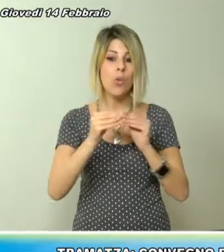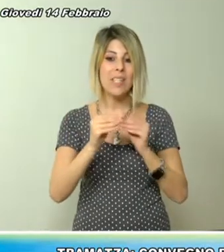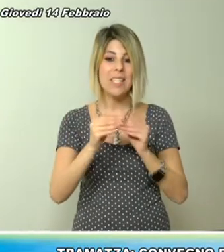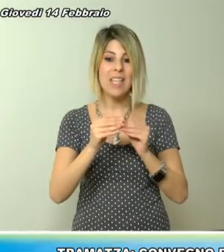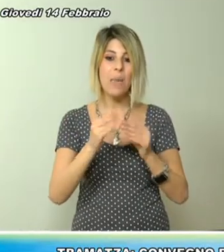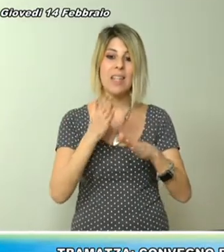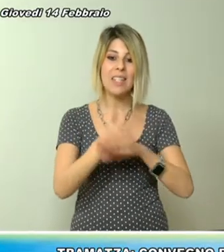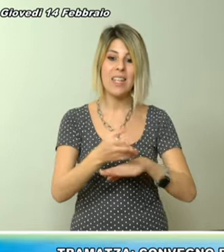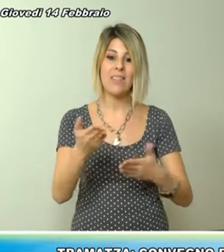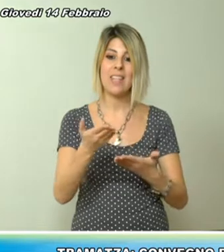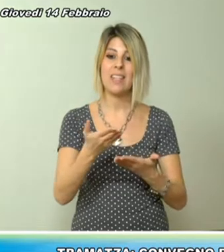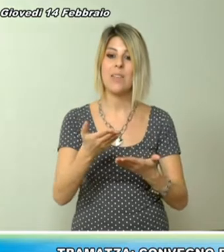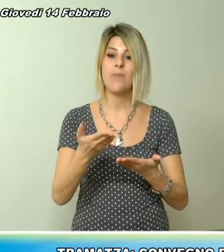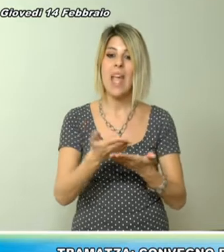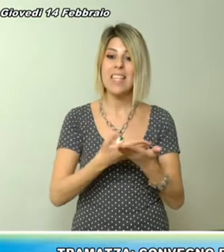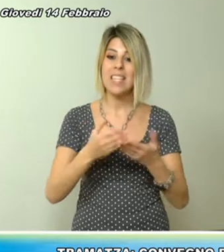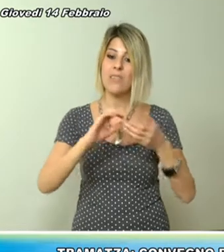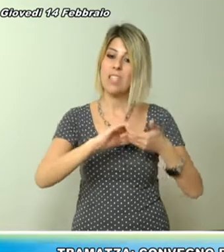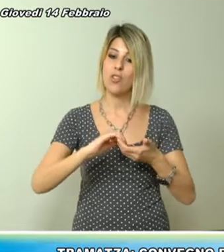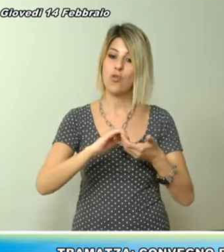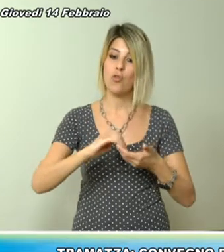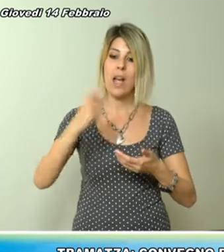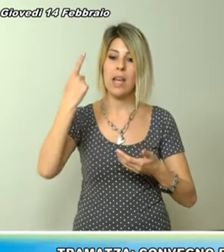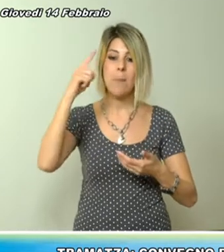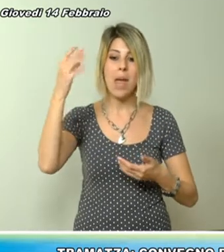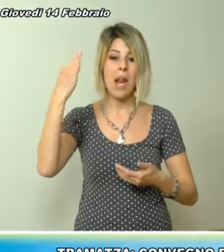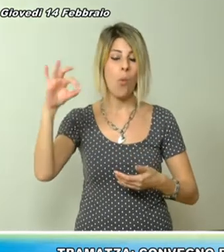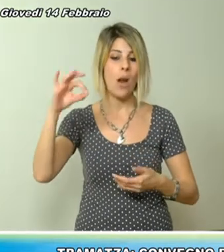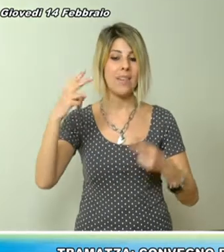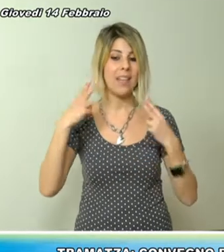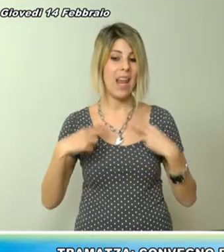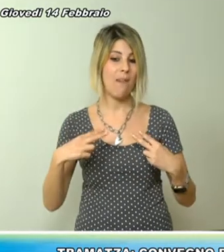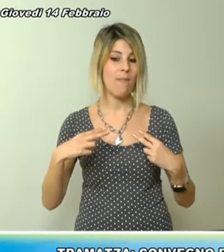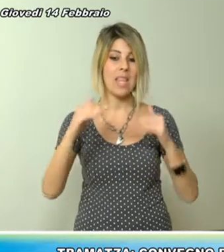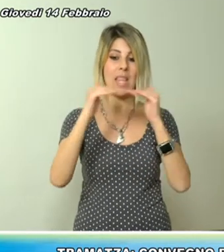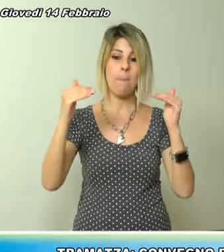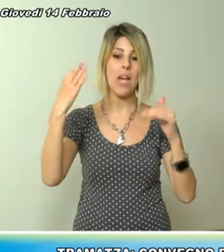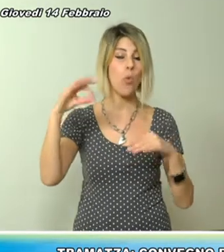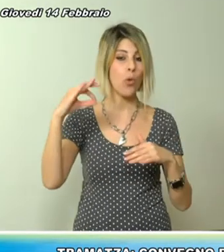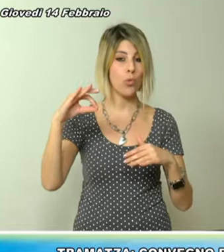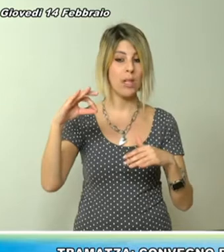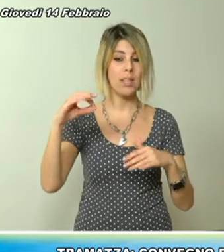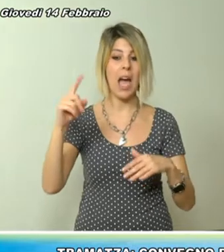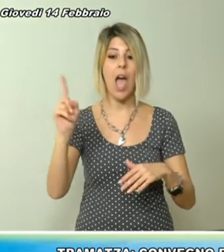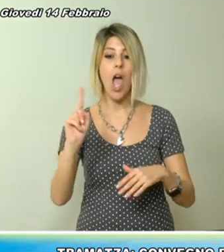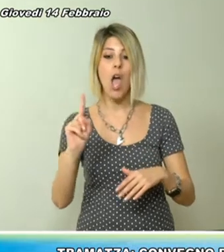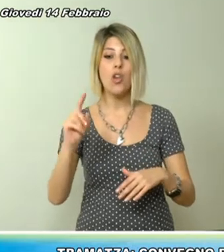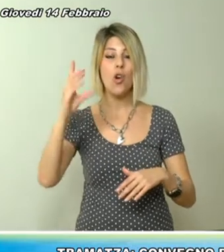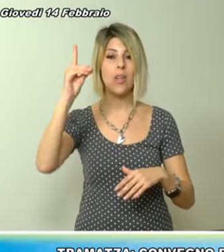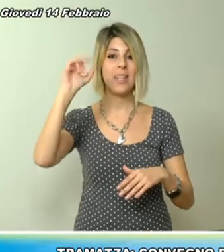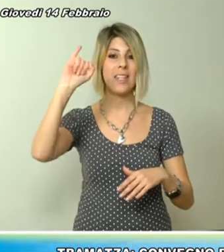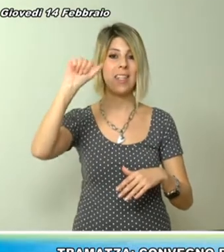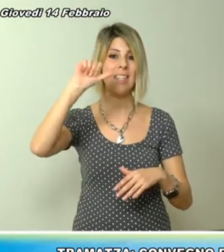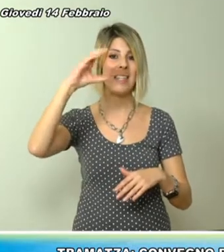La legge italiana prevede proprio un sistema integrato di interventi e servizi sociali per garantire la qualità della vita